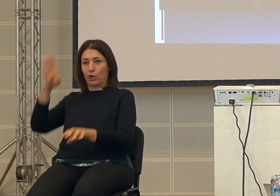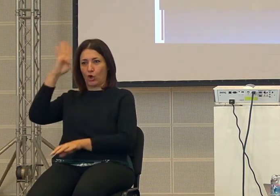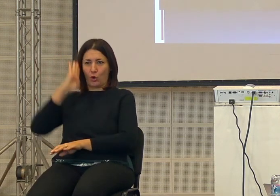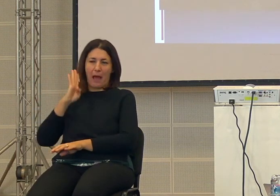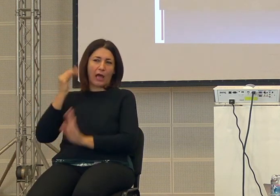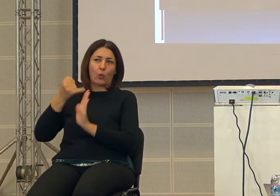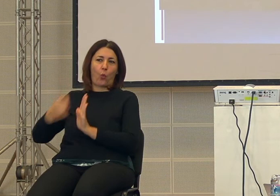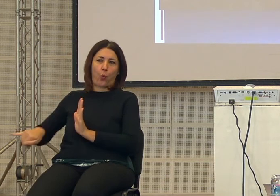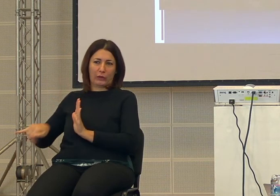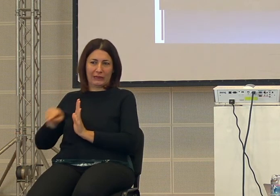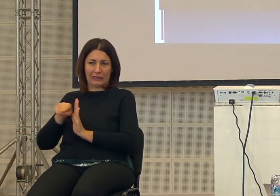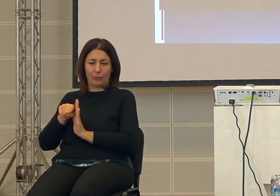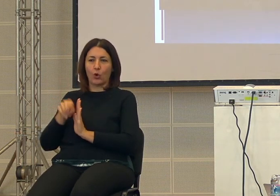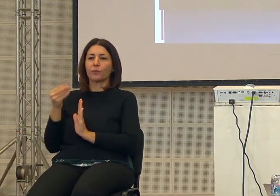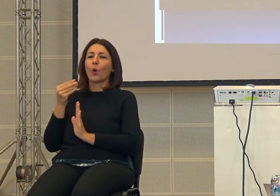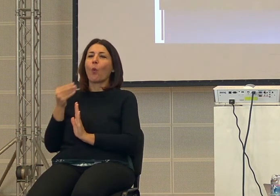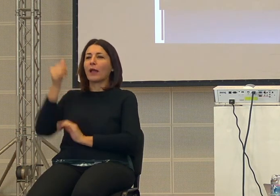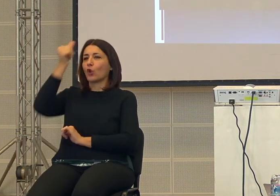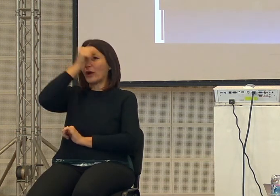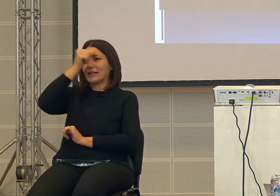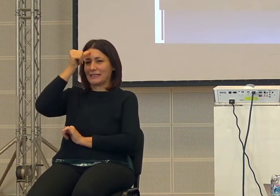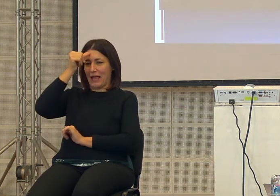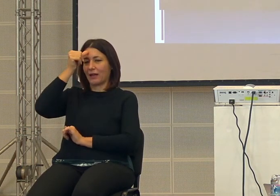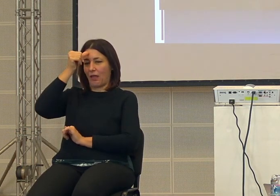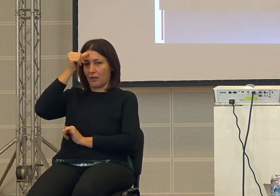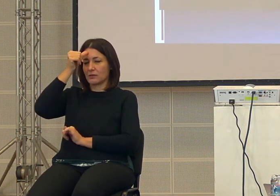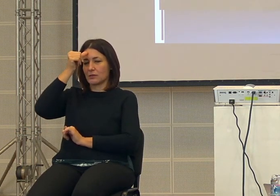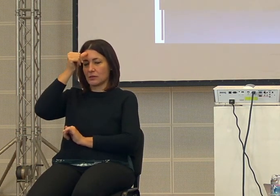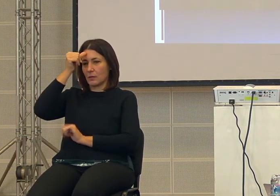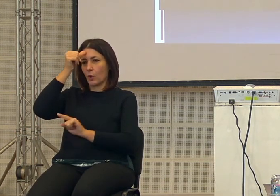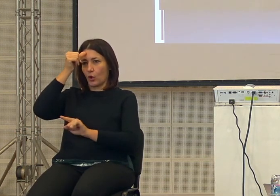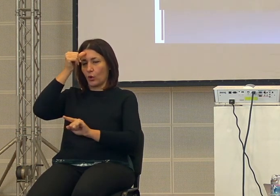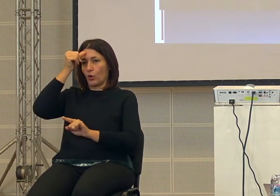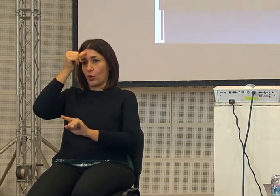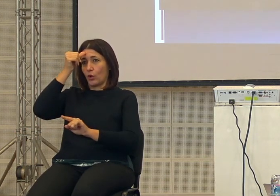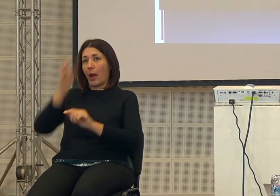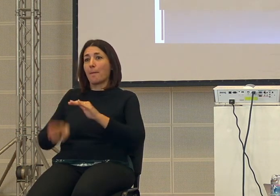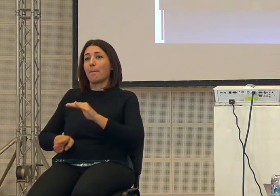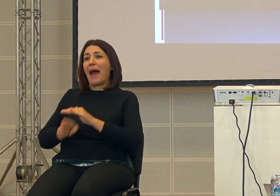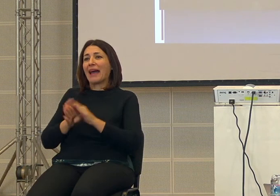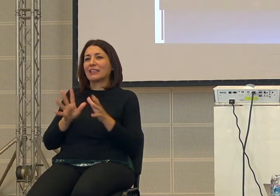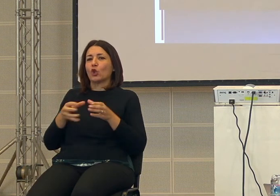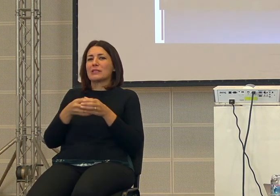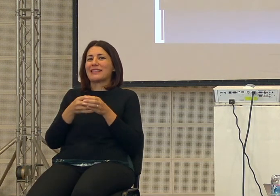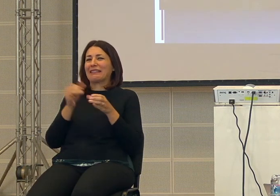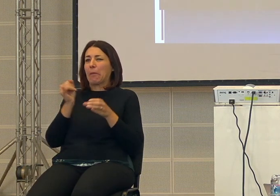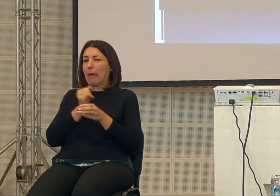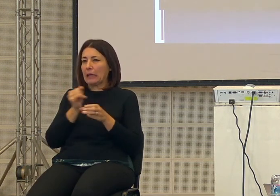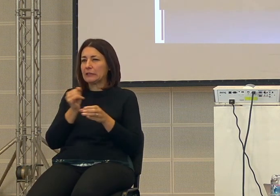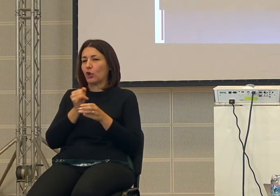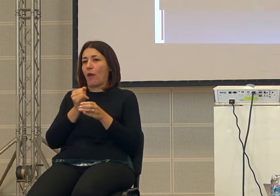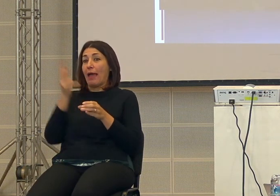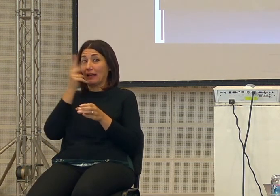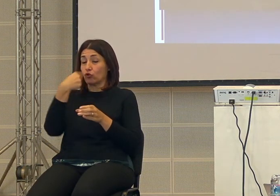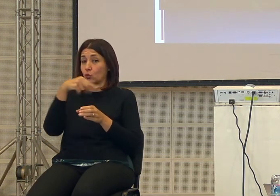anni dell'impero romano quando il cristianesimo che dobbiamo ricordarlo è nato come una setta particolare della religione